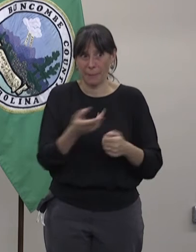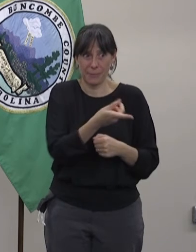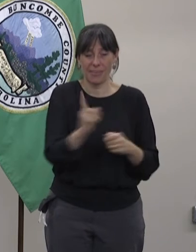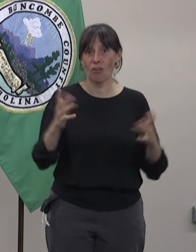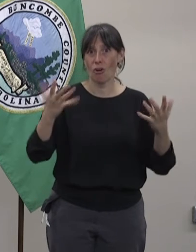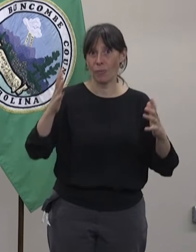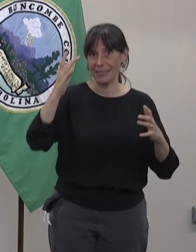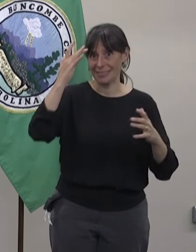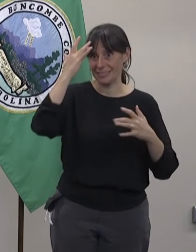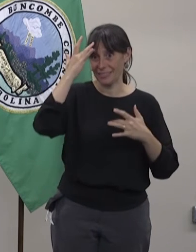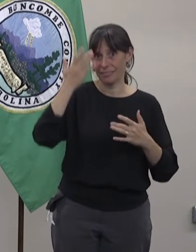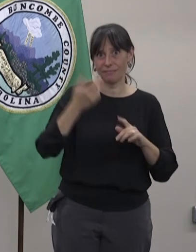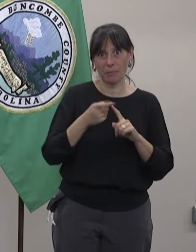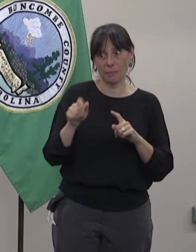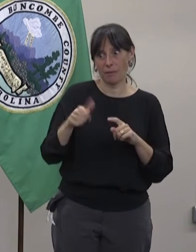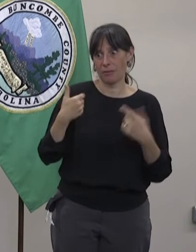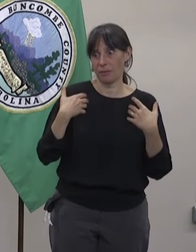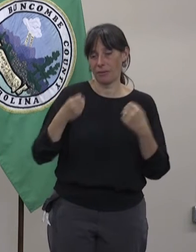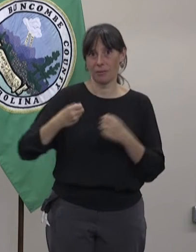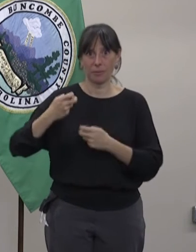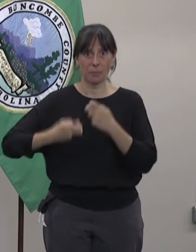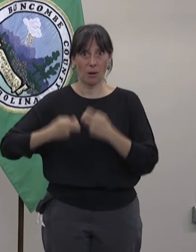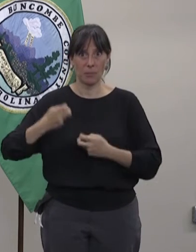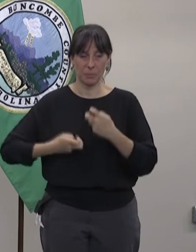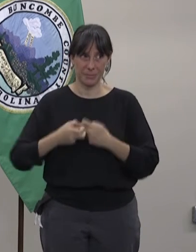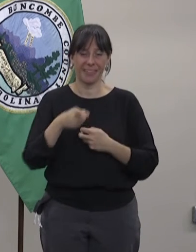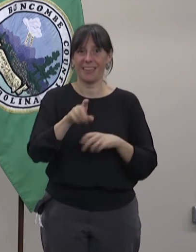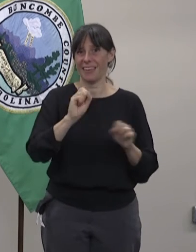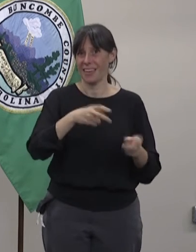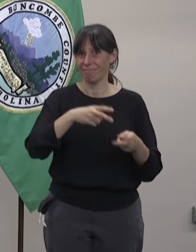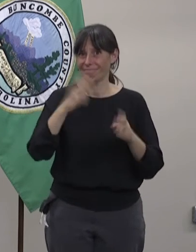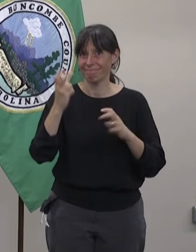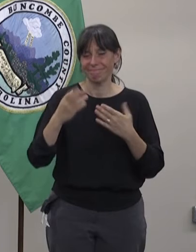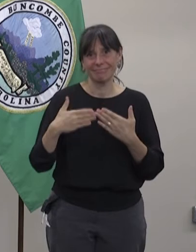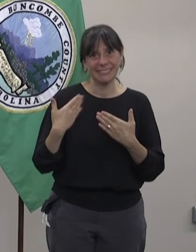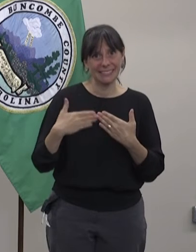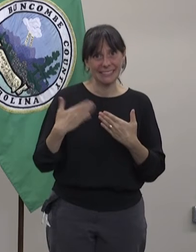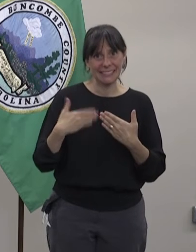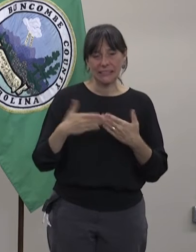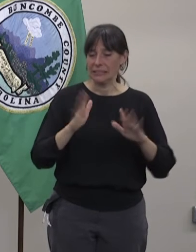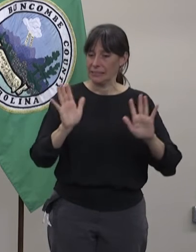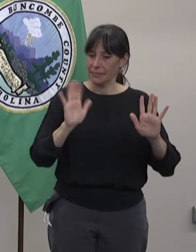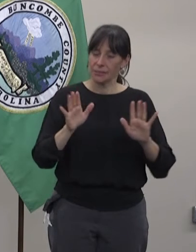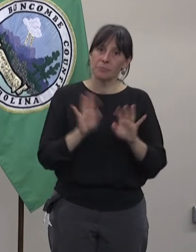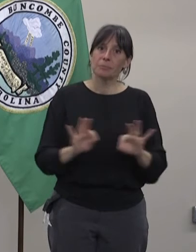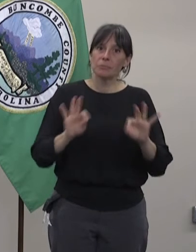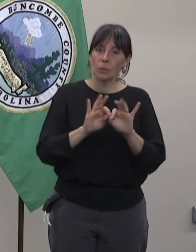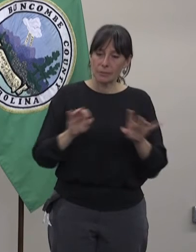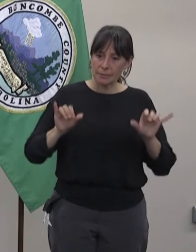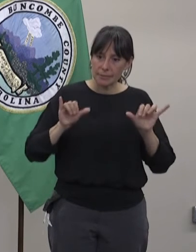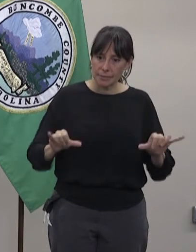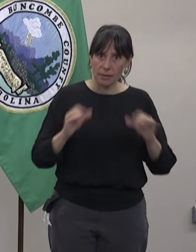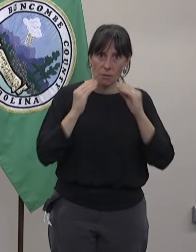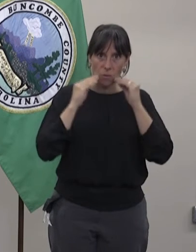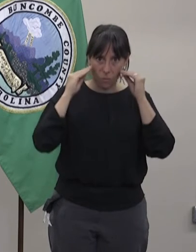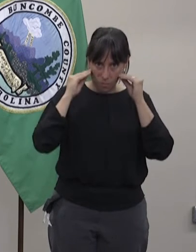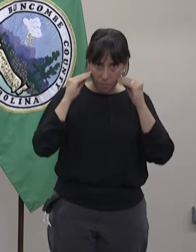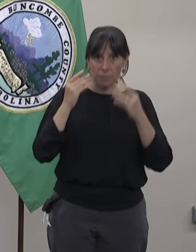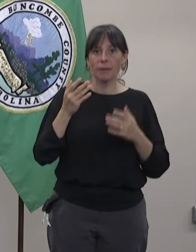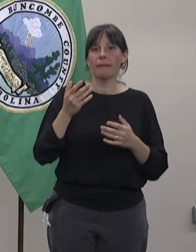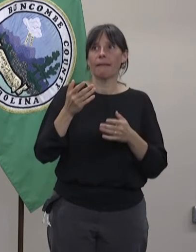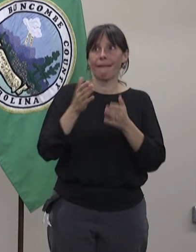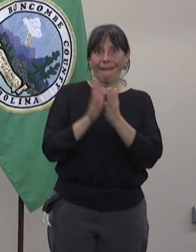con gente que estás en contacto puede tener problemas de salud de antemano y les puede ser un